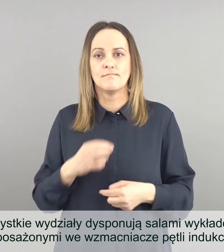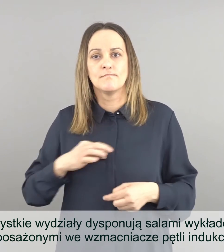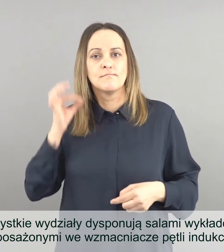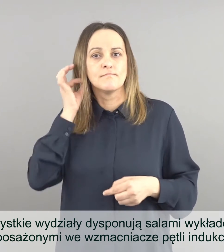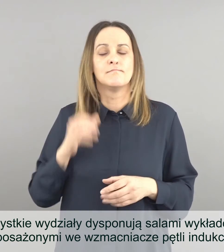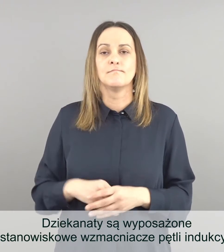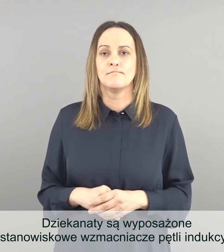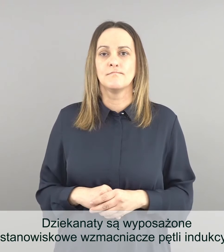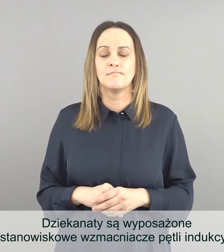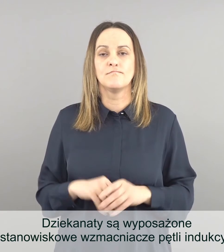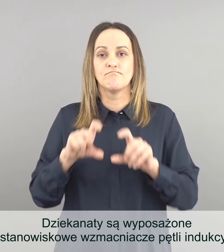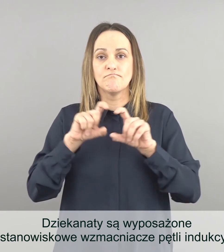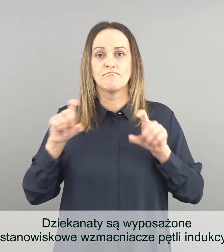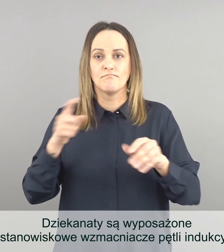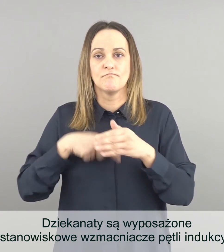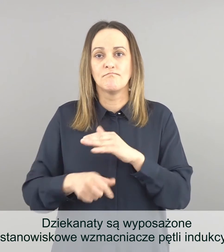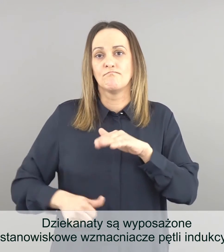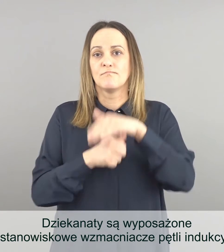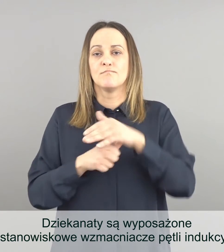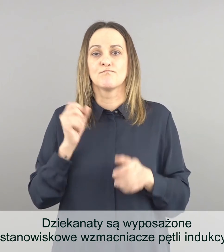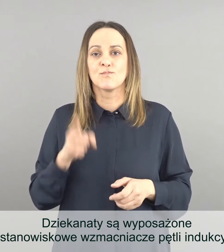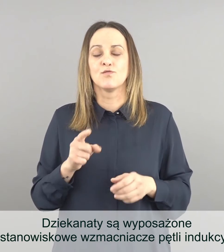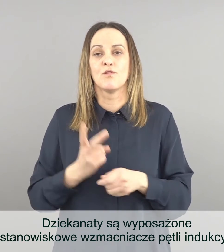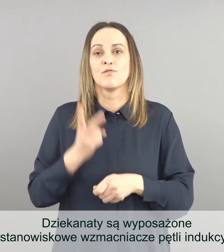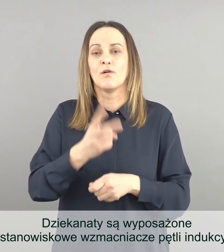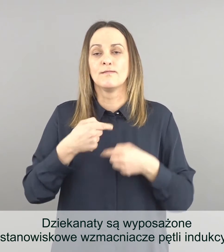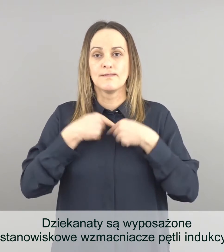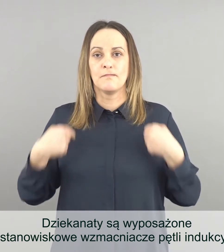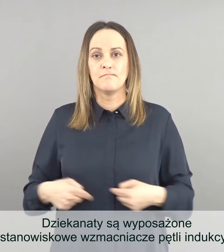Dziekanaty są wyposażone w stanowiskowe wzmacniacze pętli indukcyjnej.